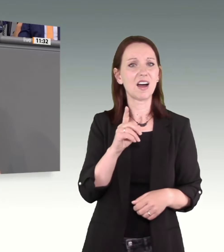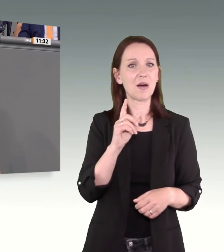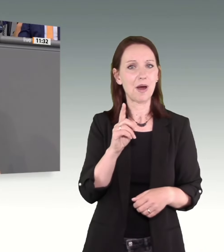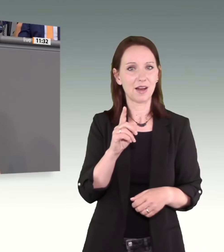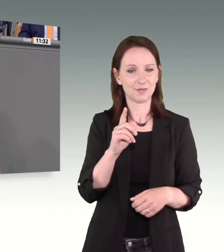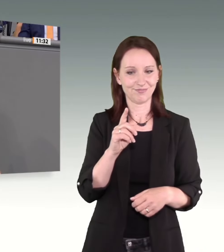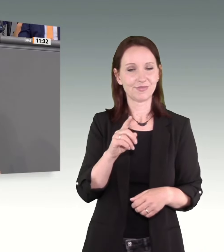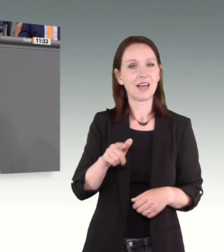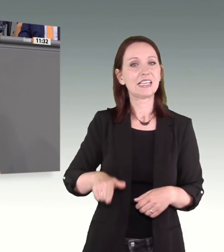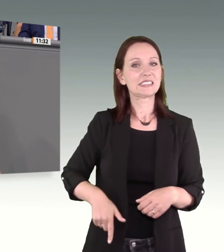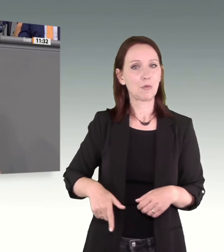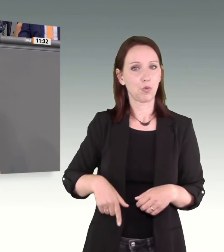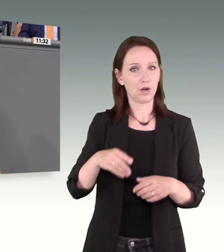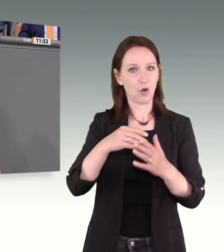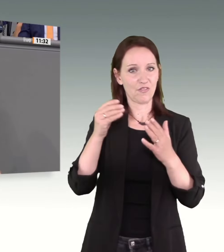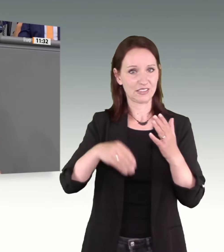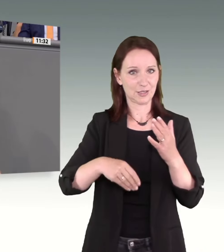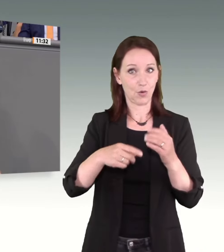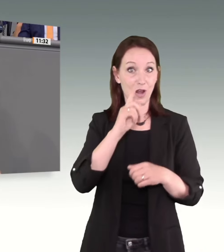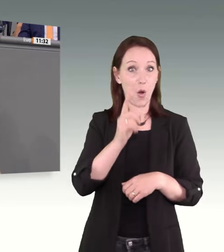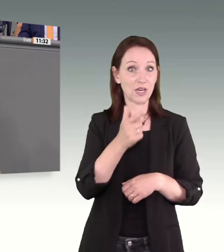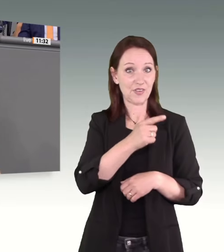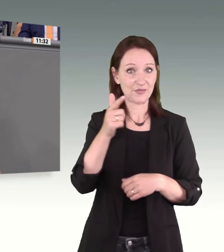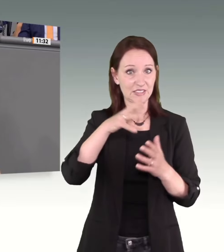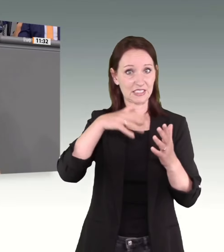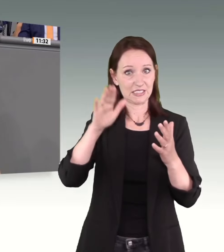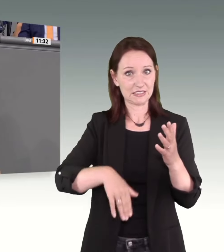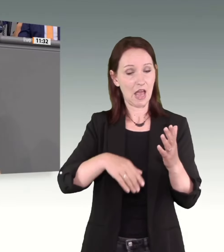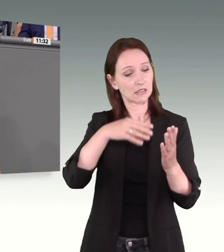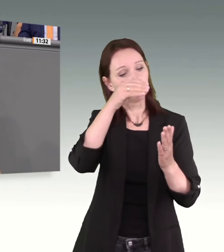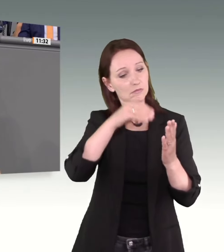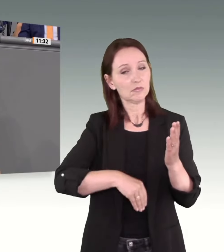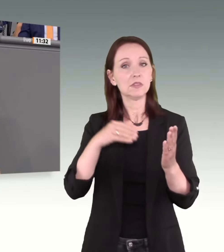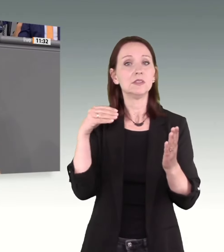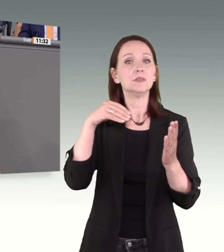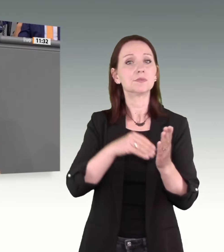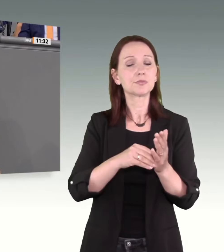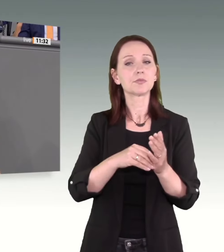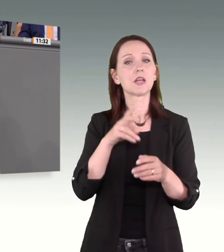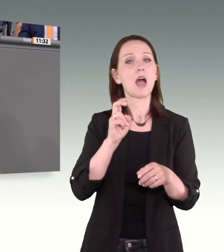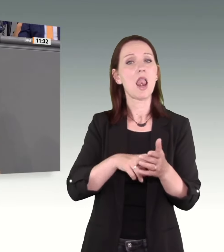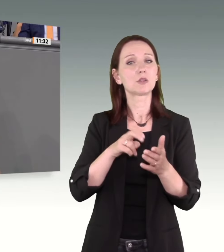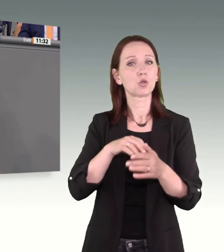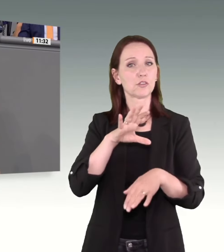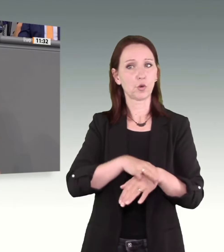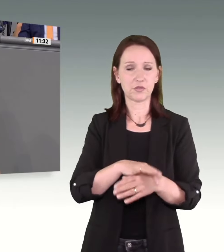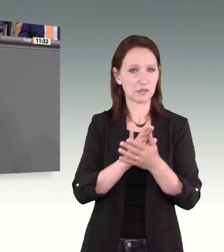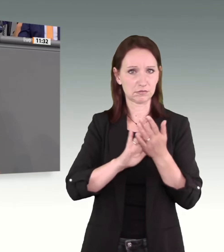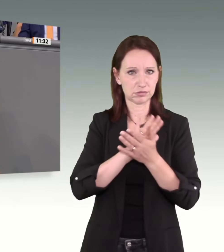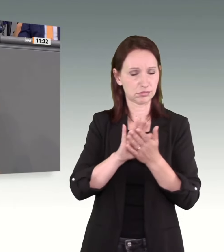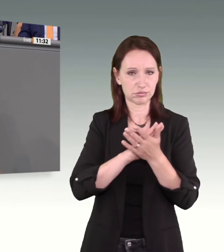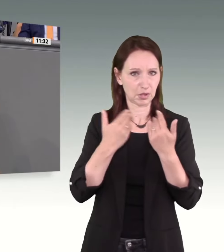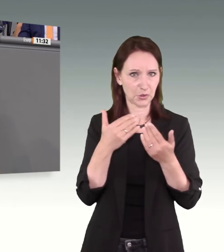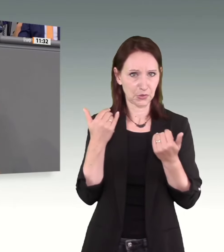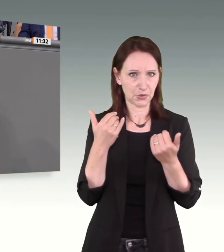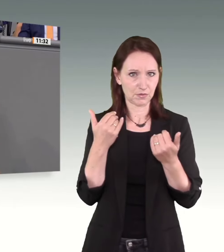122 Seiten der Istanbul-Konvention erwähnt. Vielleicht schauen Sie sich das mal vorher genauer an. Wir haben große